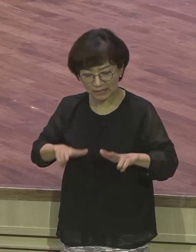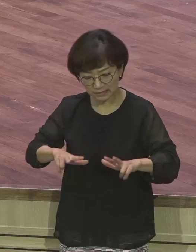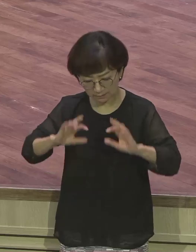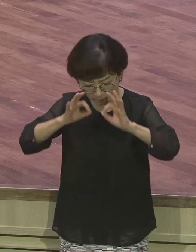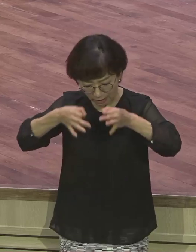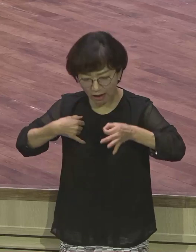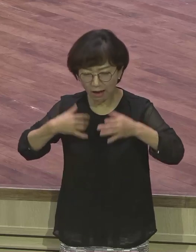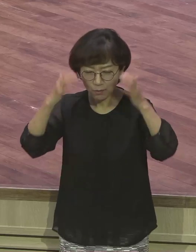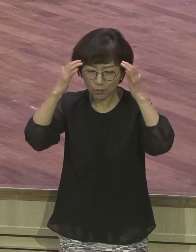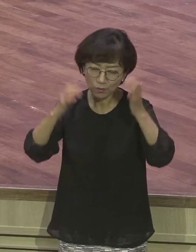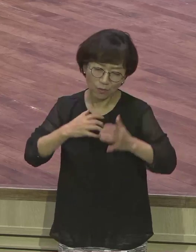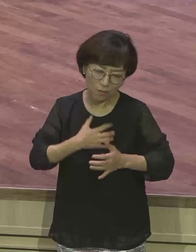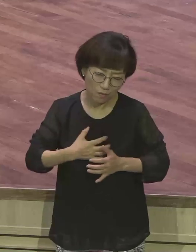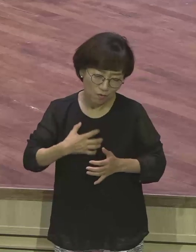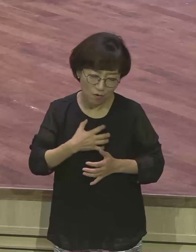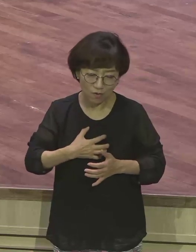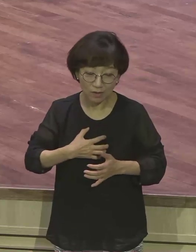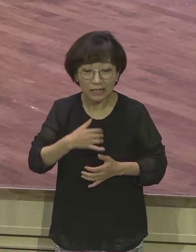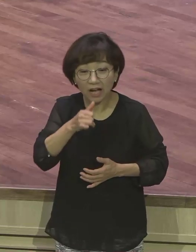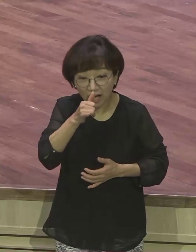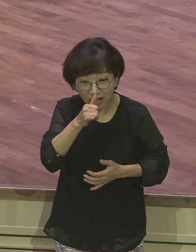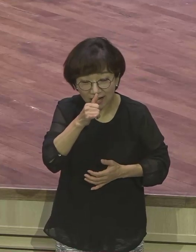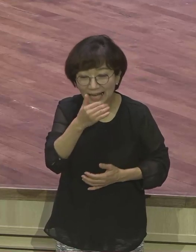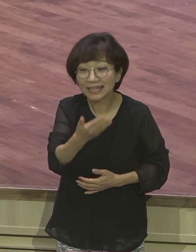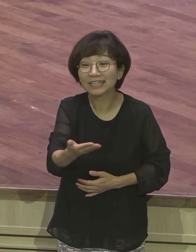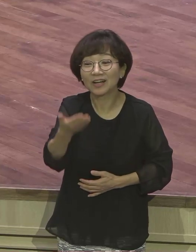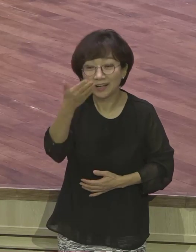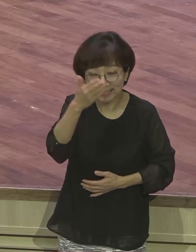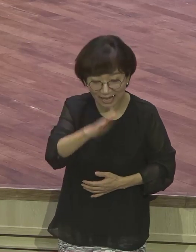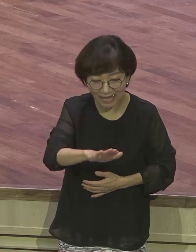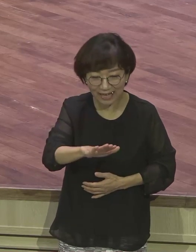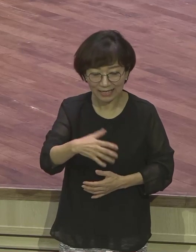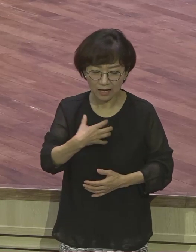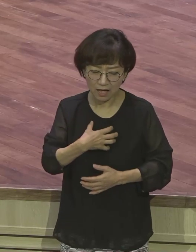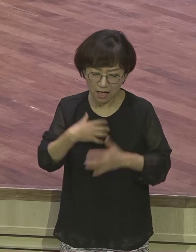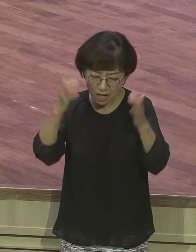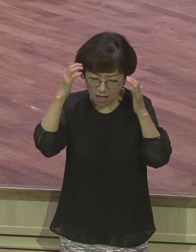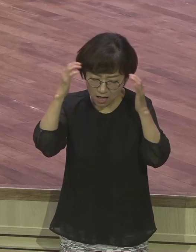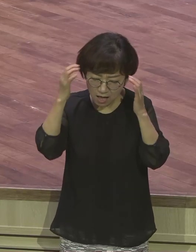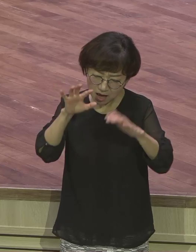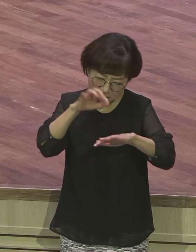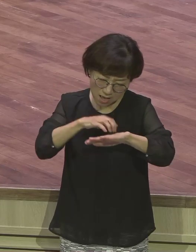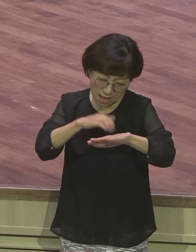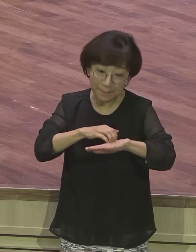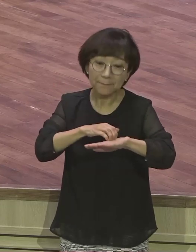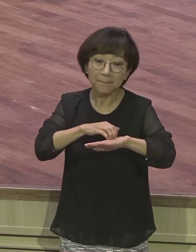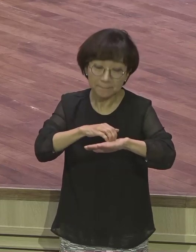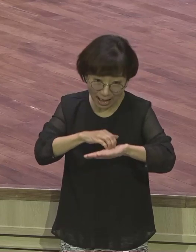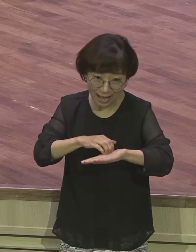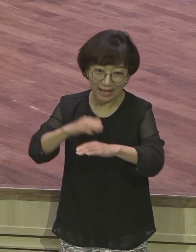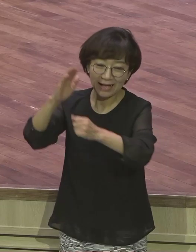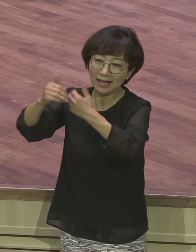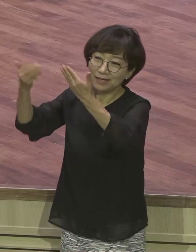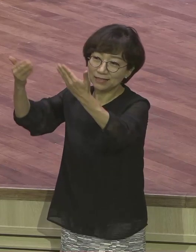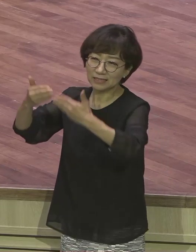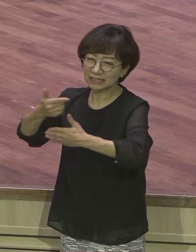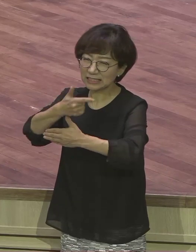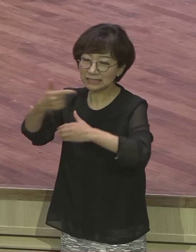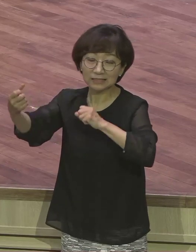가지 아픔이 있지만 이것이 모든 고난 이후에 하나님 연단 이후에 하나님 주실 놀란 응답을 바라보면서 우리